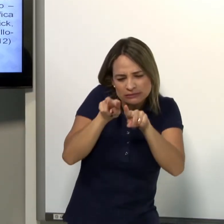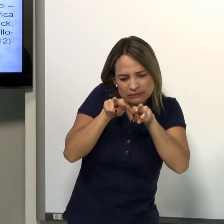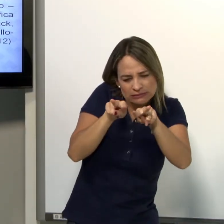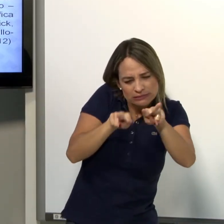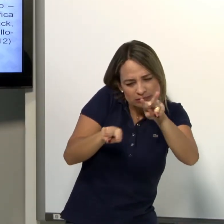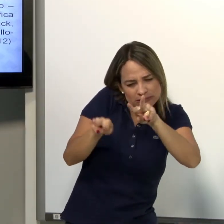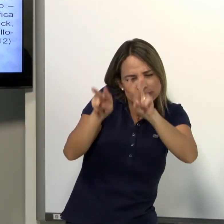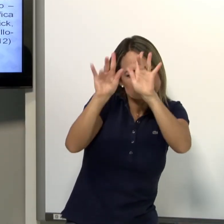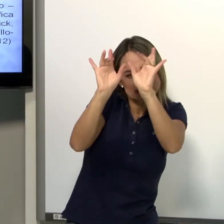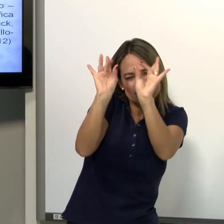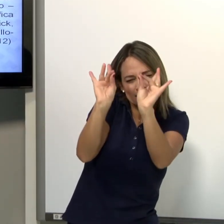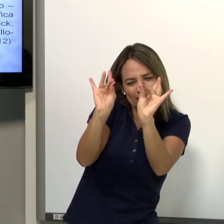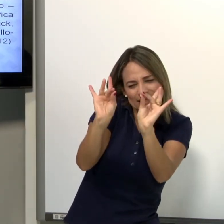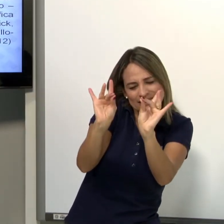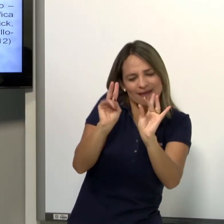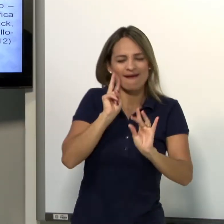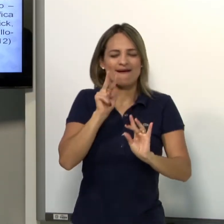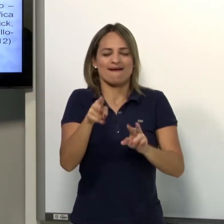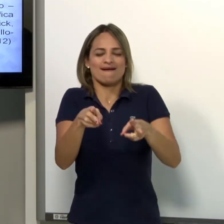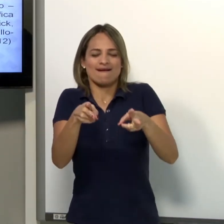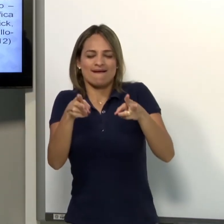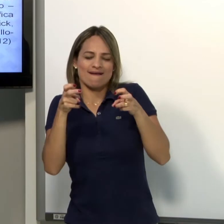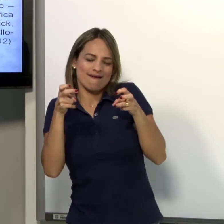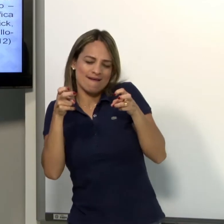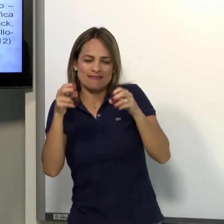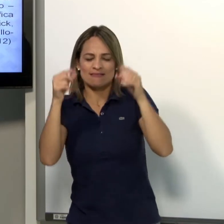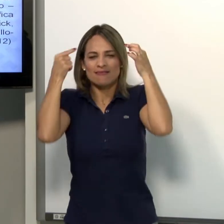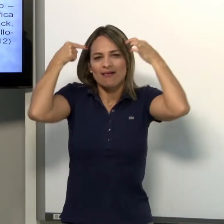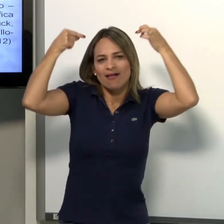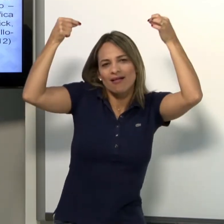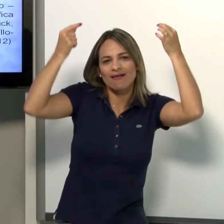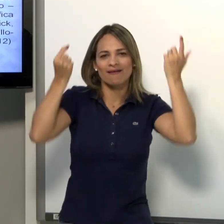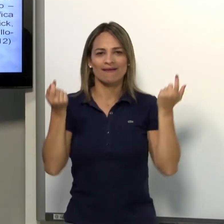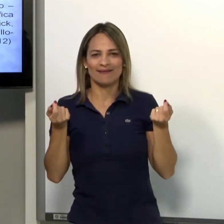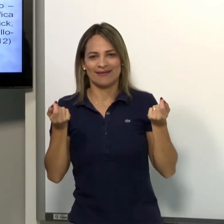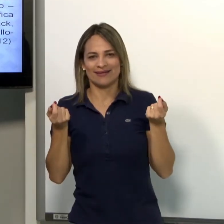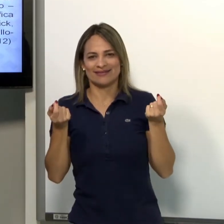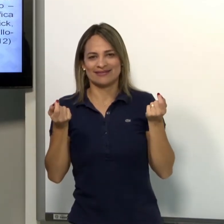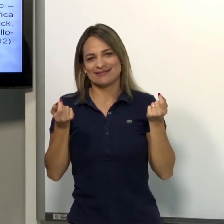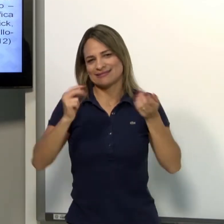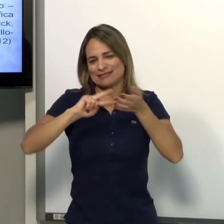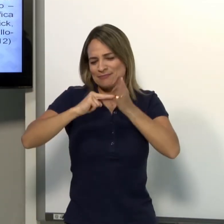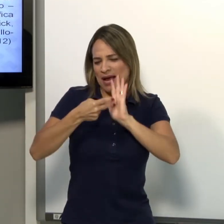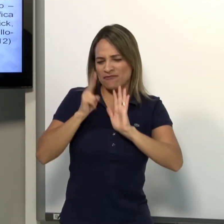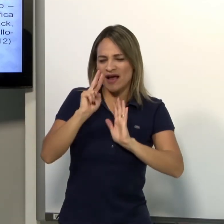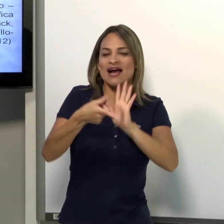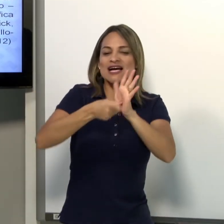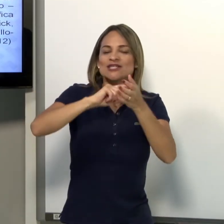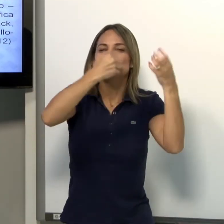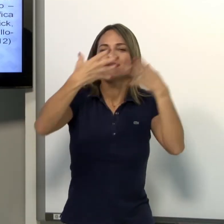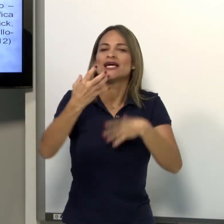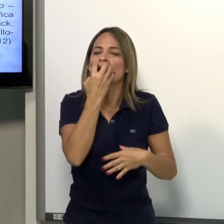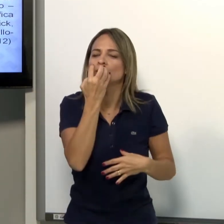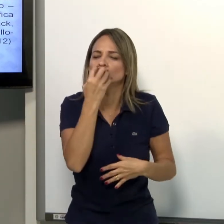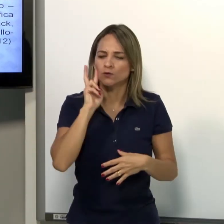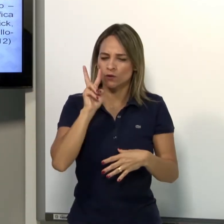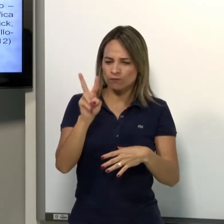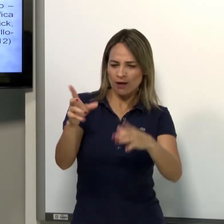Então, são vários significados, vários classificadores, que a gente pode utilizar para detalhar, por exemplo, uma